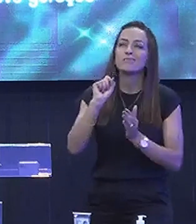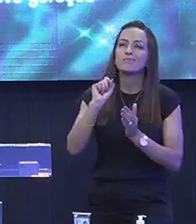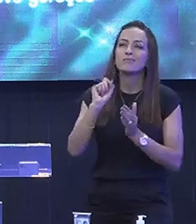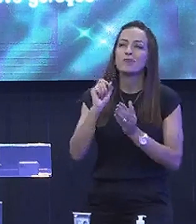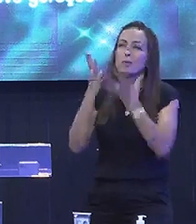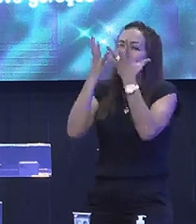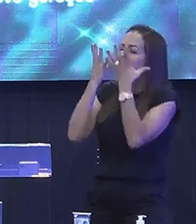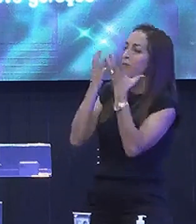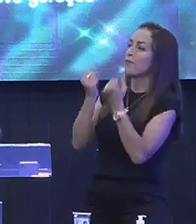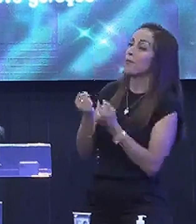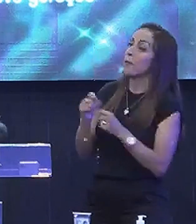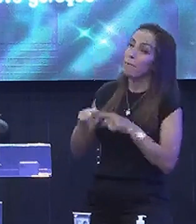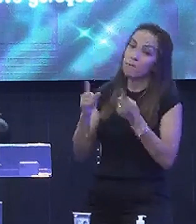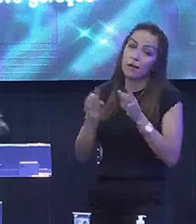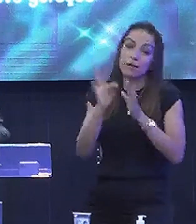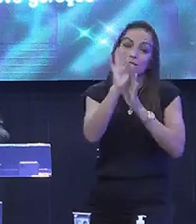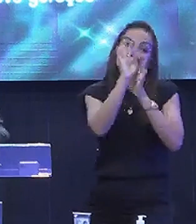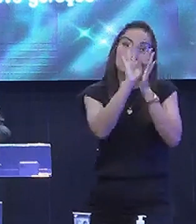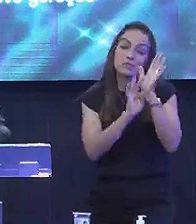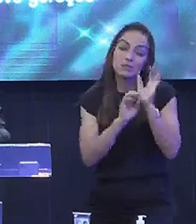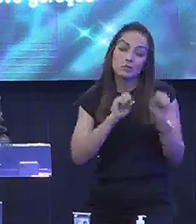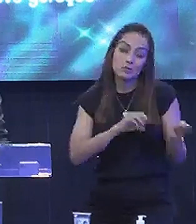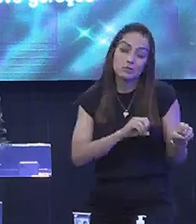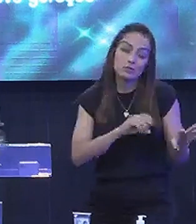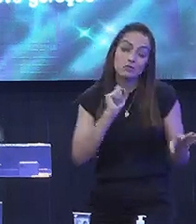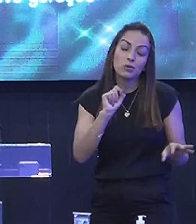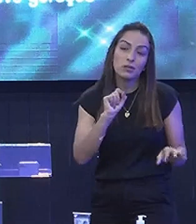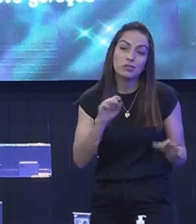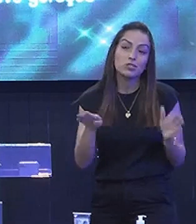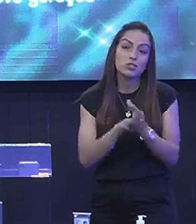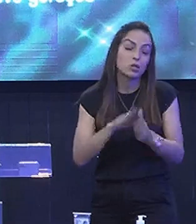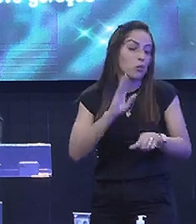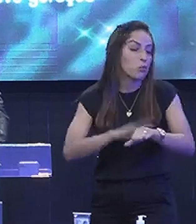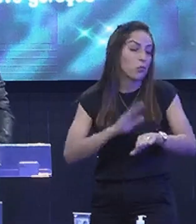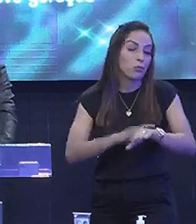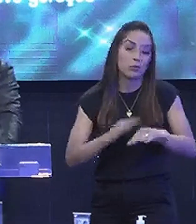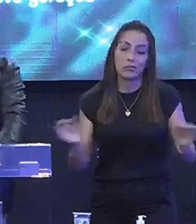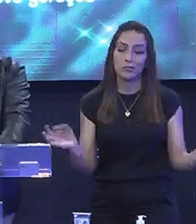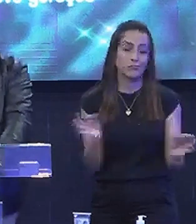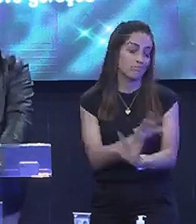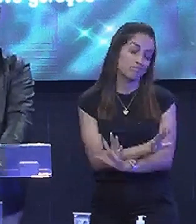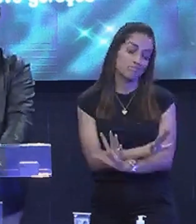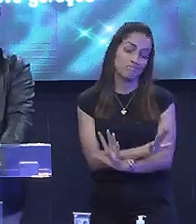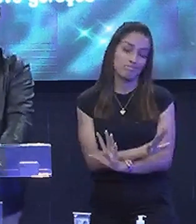Mas o texto Sagrado Nos ensina Que chega O momento Que isso Passa Meu irmão